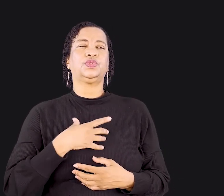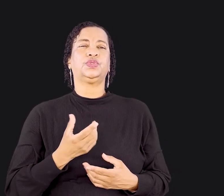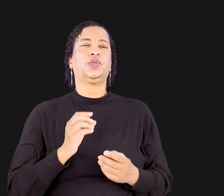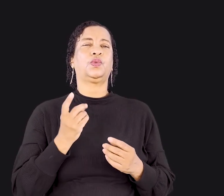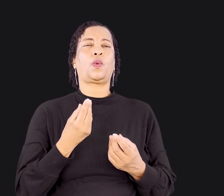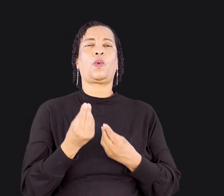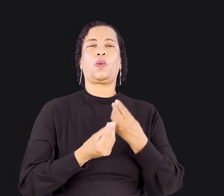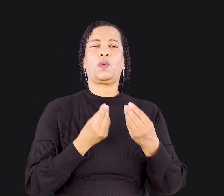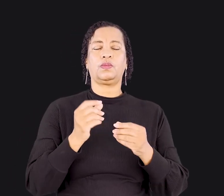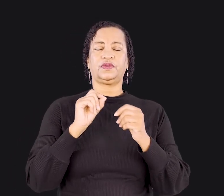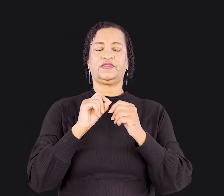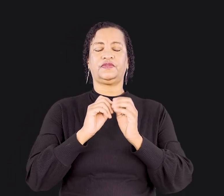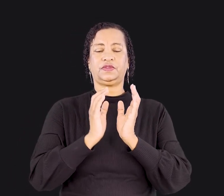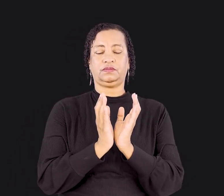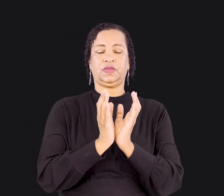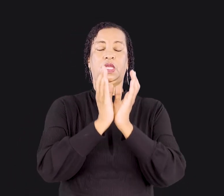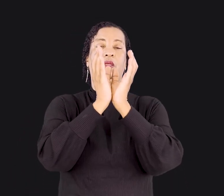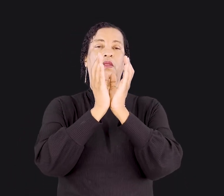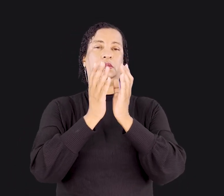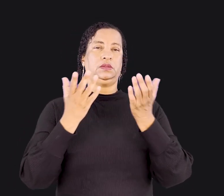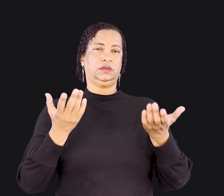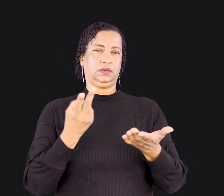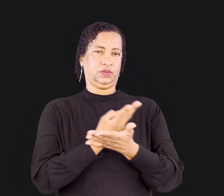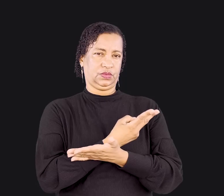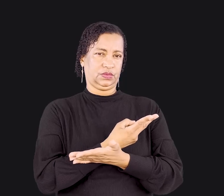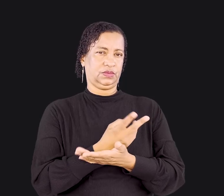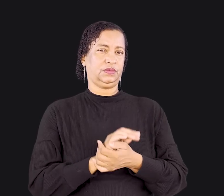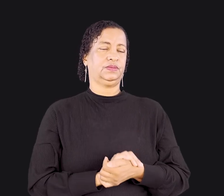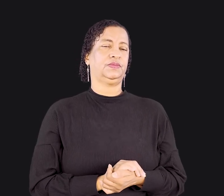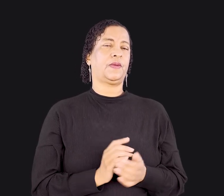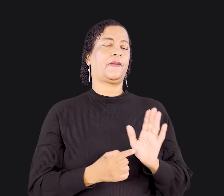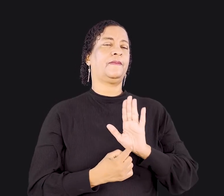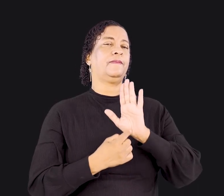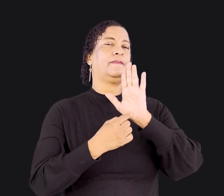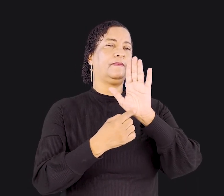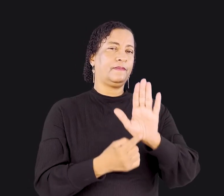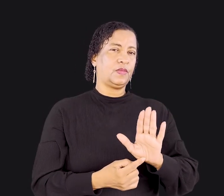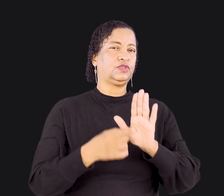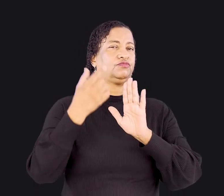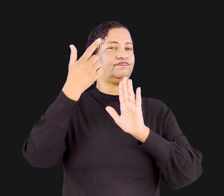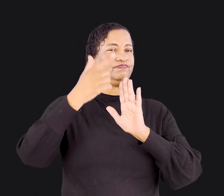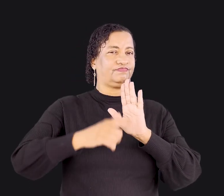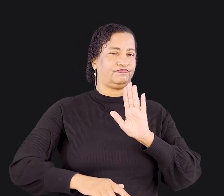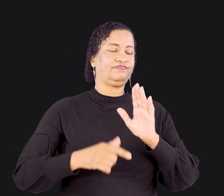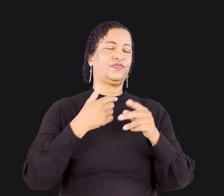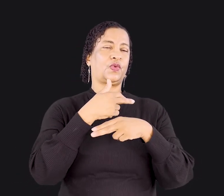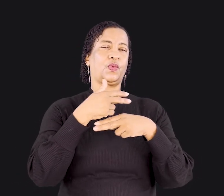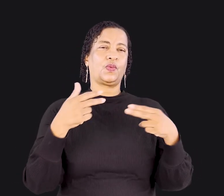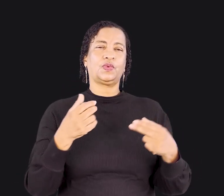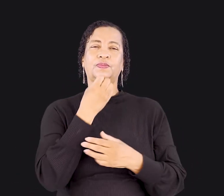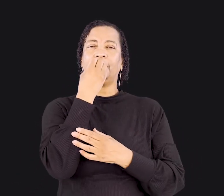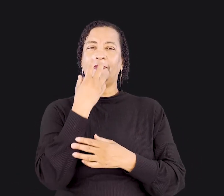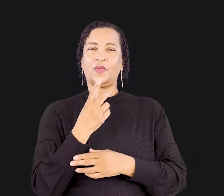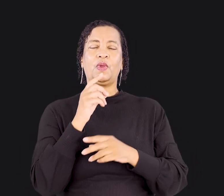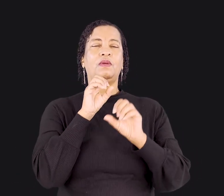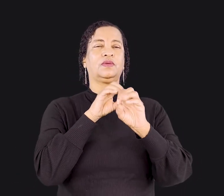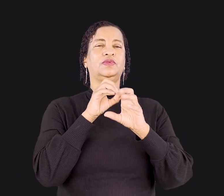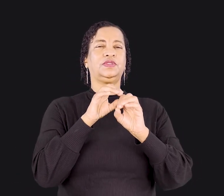Ceia estava sendo ministrada ali. Esta passagem traz mais uma joia para nós, mais um ensino precioso do